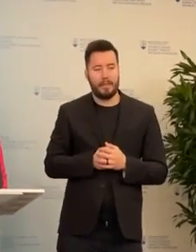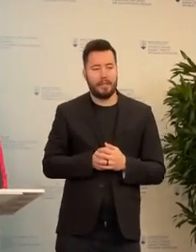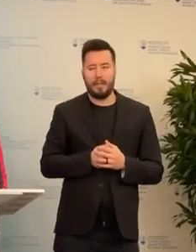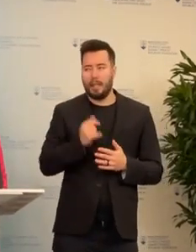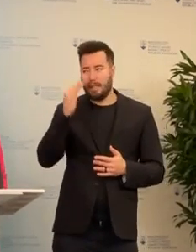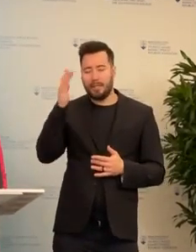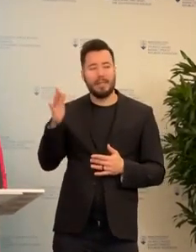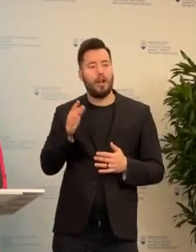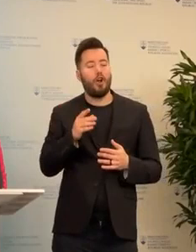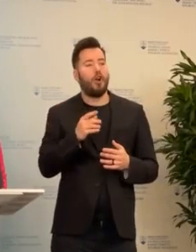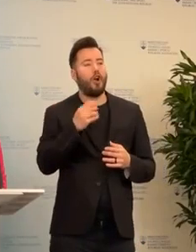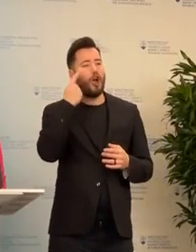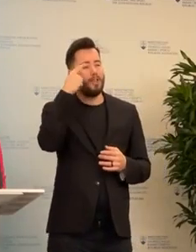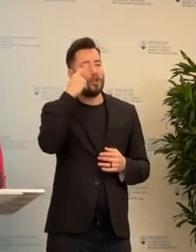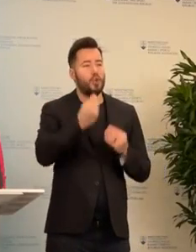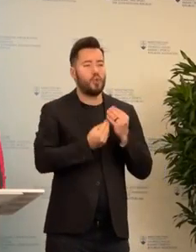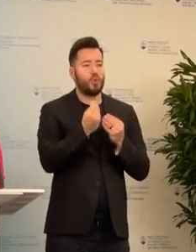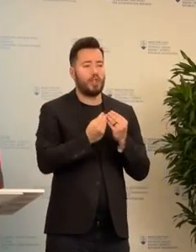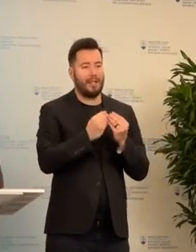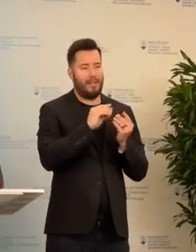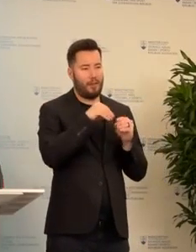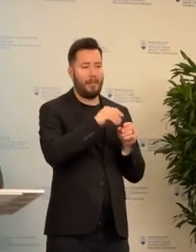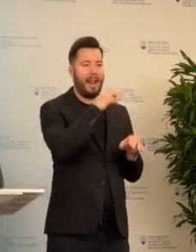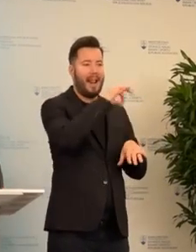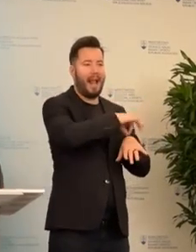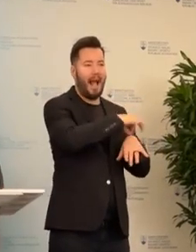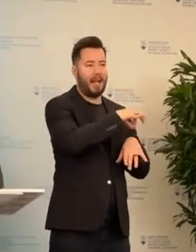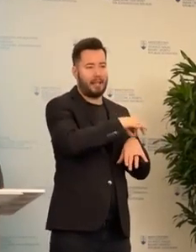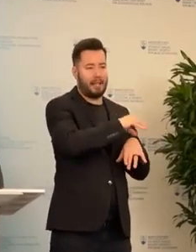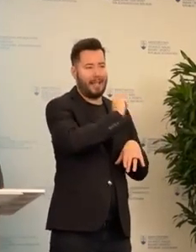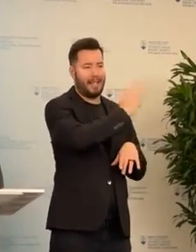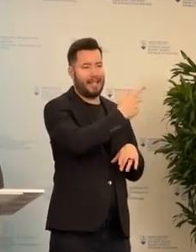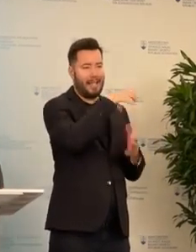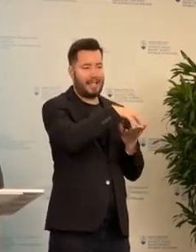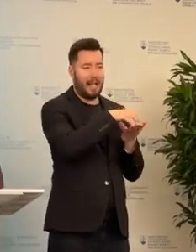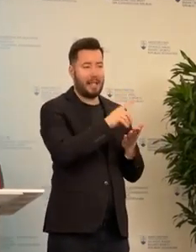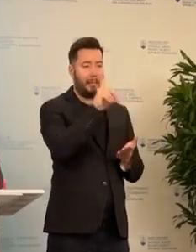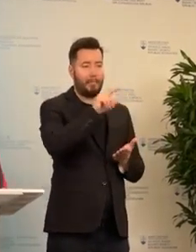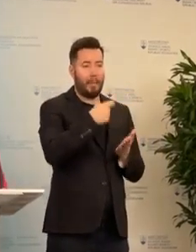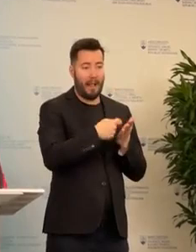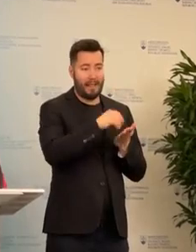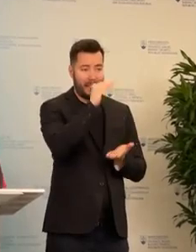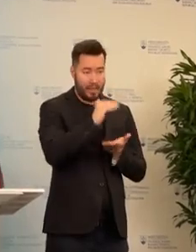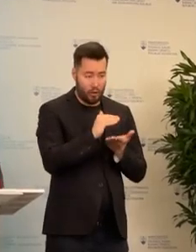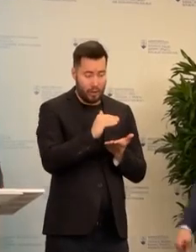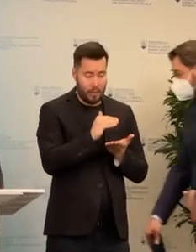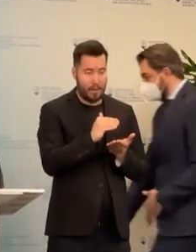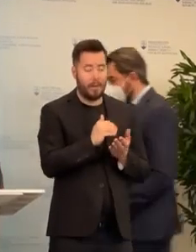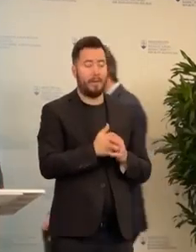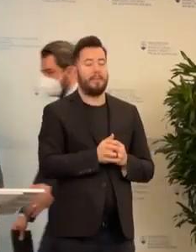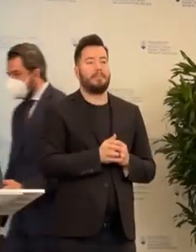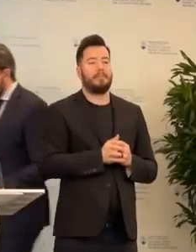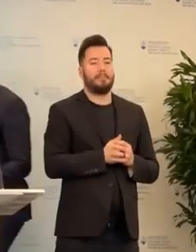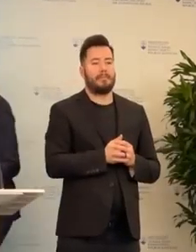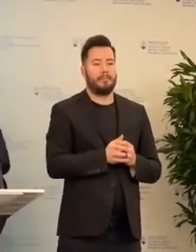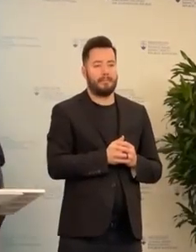poplatky za odborné skúšky pre lekárov z tretich krajín? Sú pre nich vysoké. Viacerí nemajú doklady, ktoré potrebujú pre uznanie diplomov,